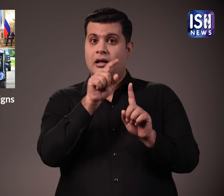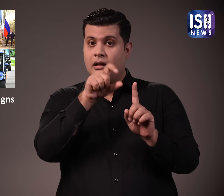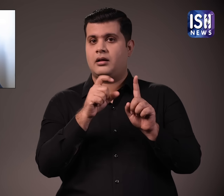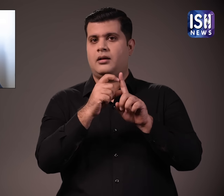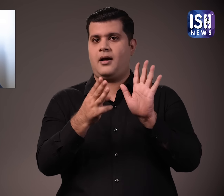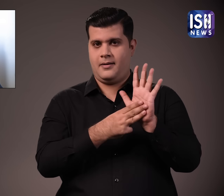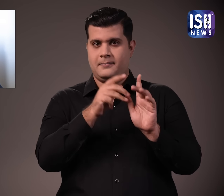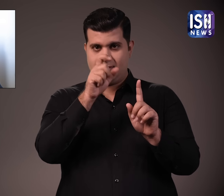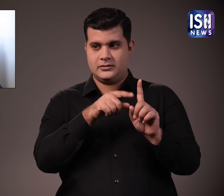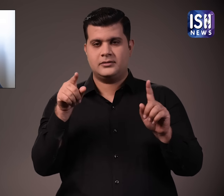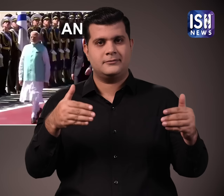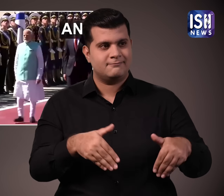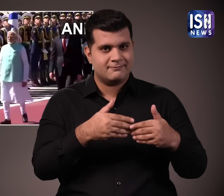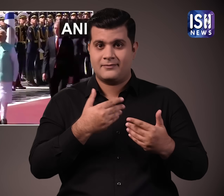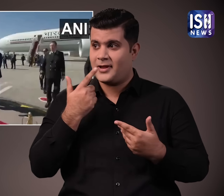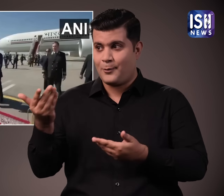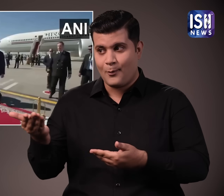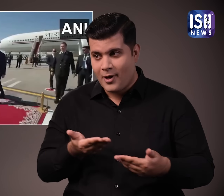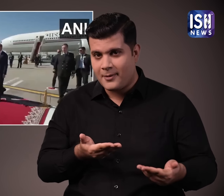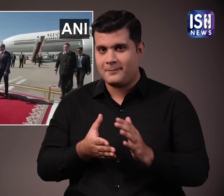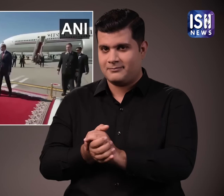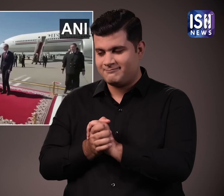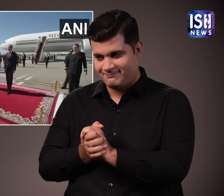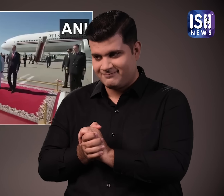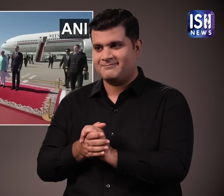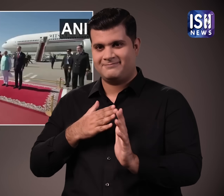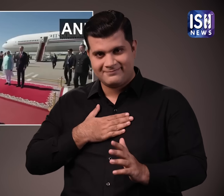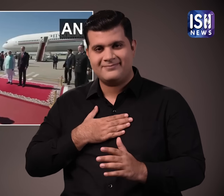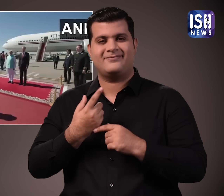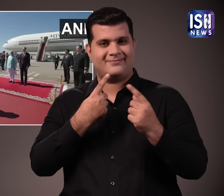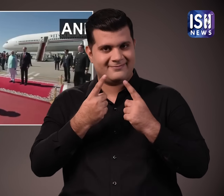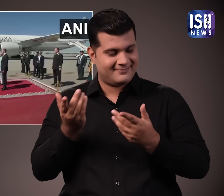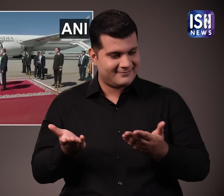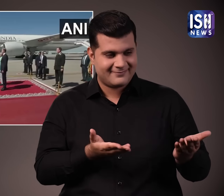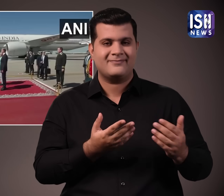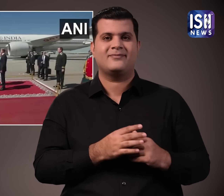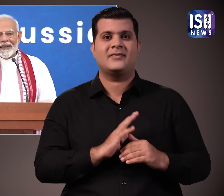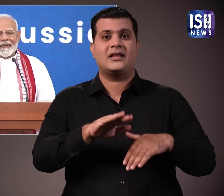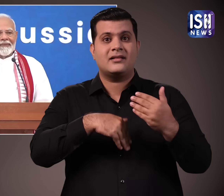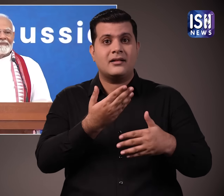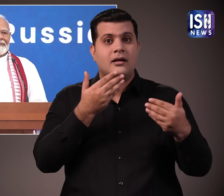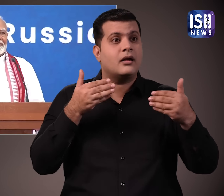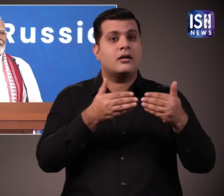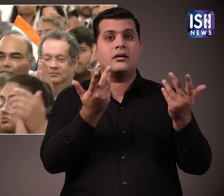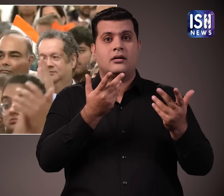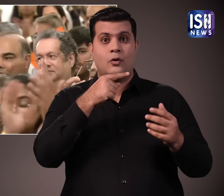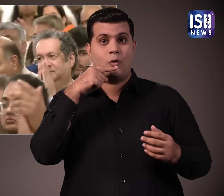मंतुरों ने उनका स्वागत किया इसके बाद उन्होंने